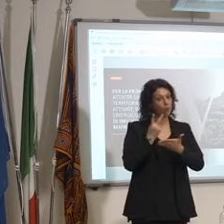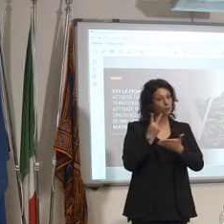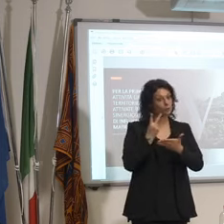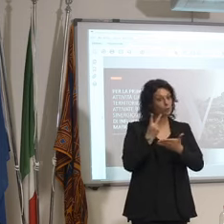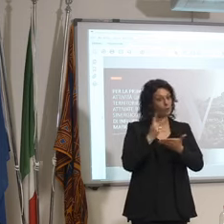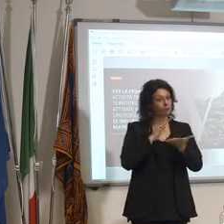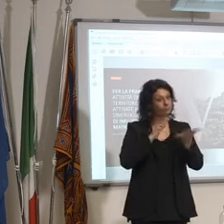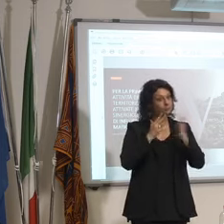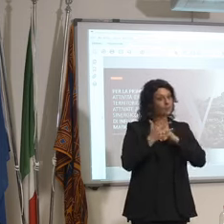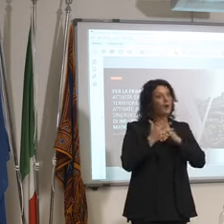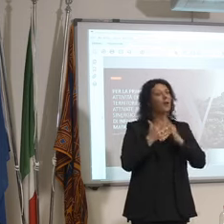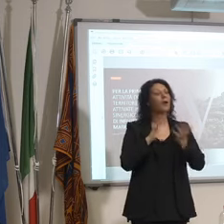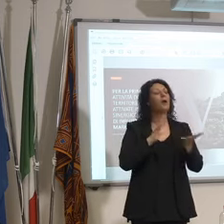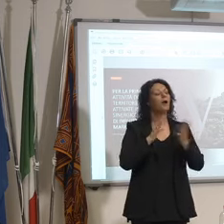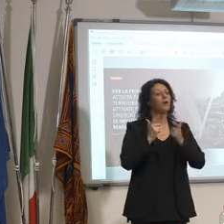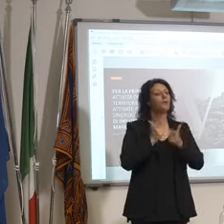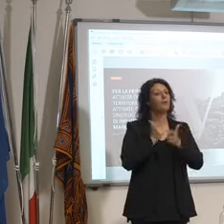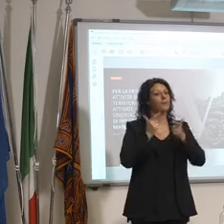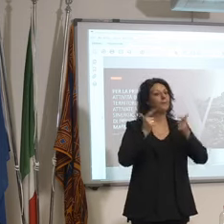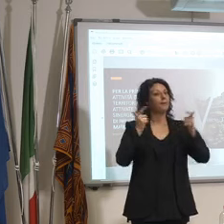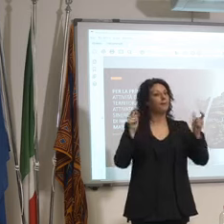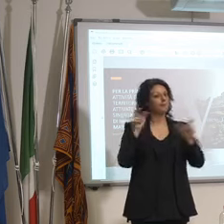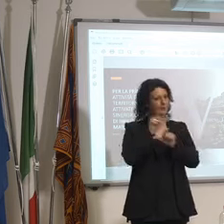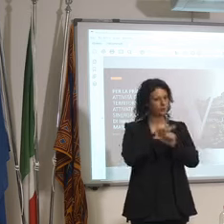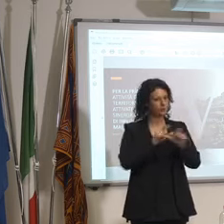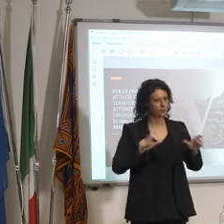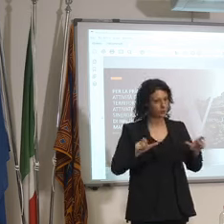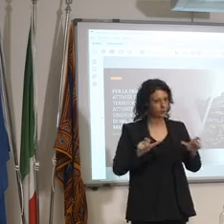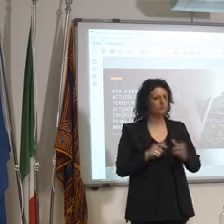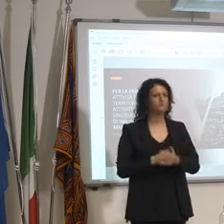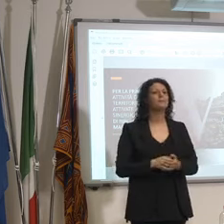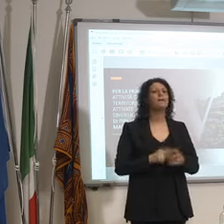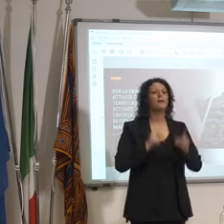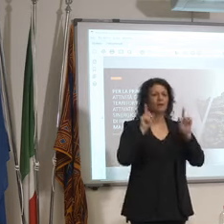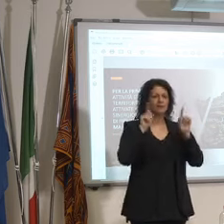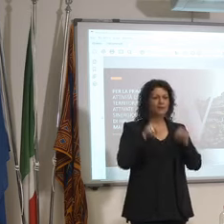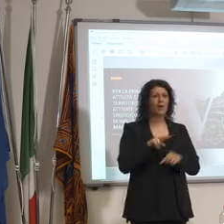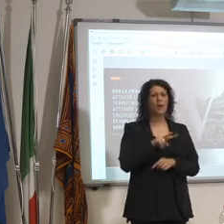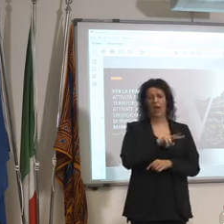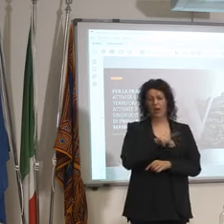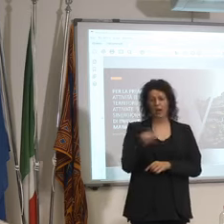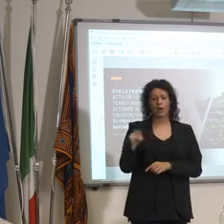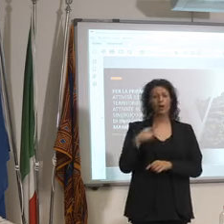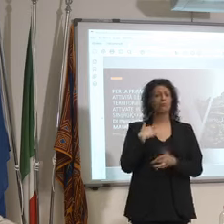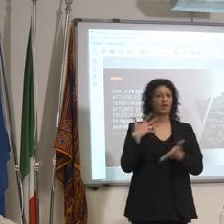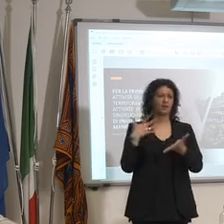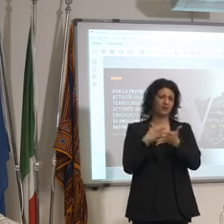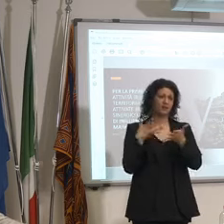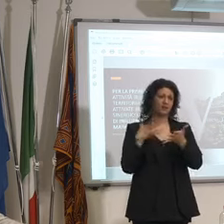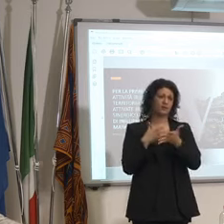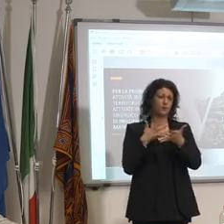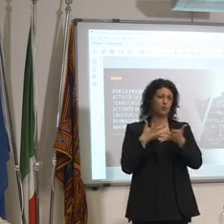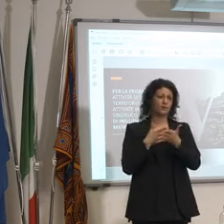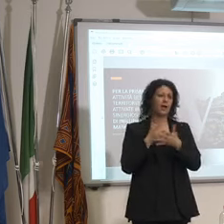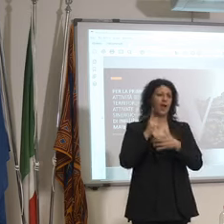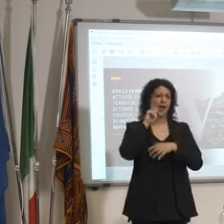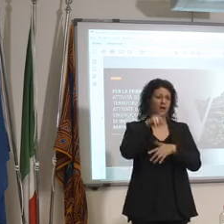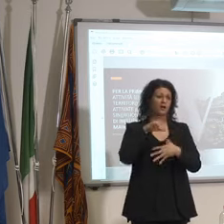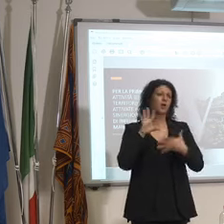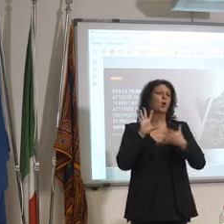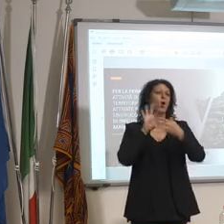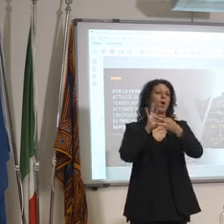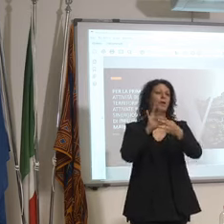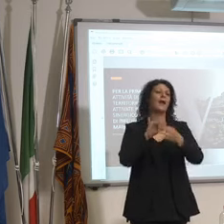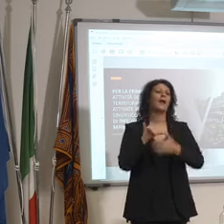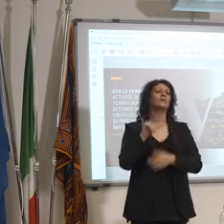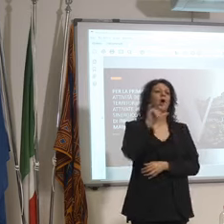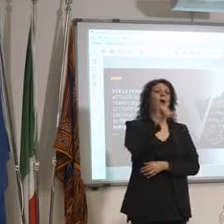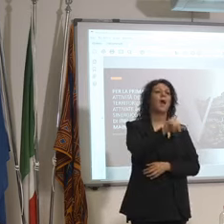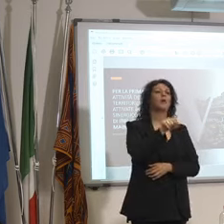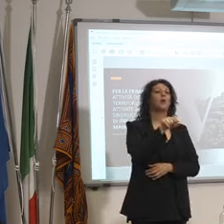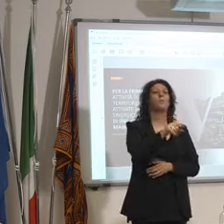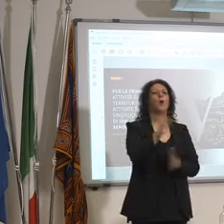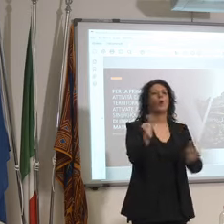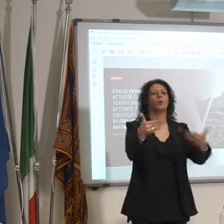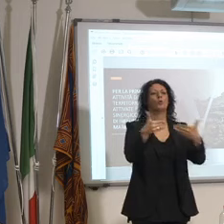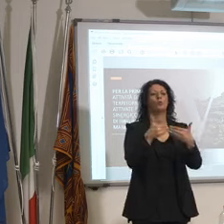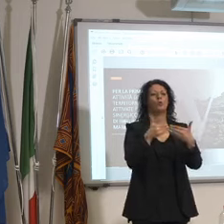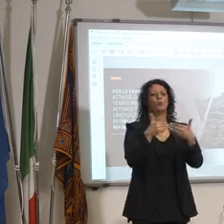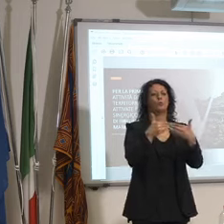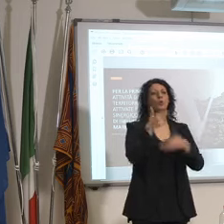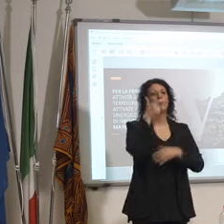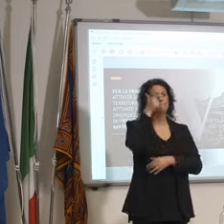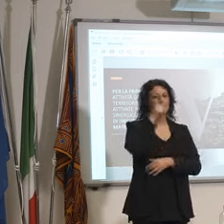loro adesso come tutti sono in difficoltà anche per il tema dell'aeroporto chiuso in particolare le colline perché tanti soprattutto gli inglesi venivano giù